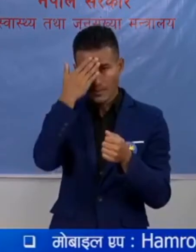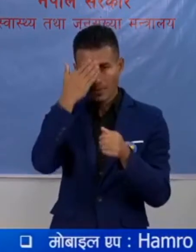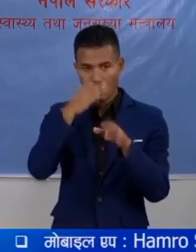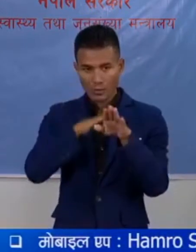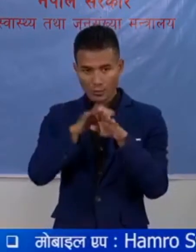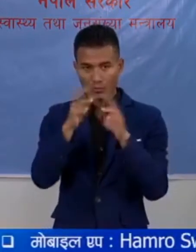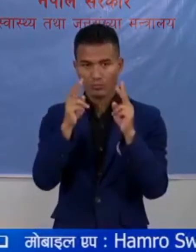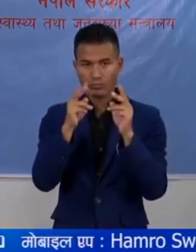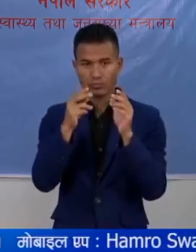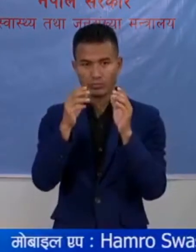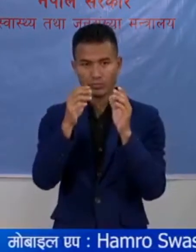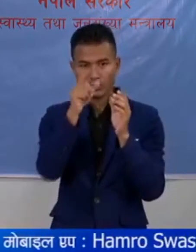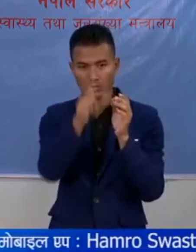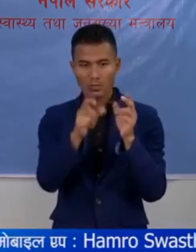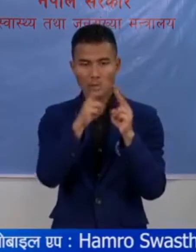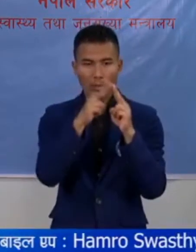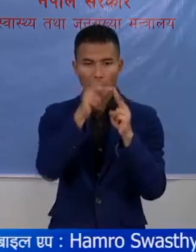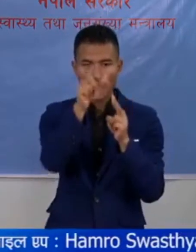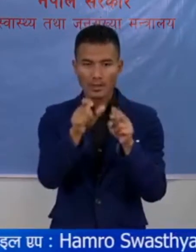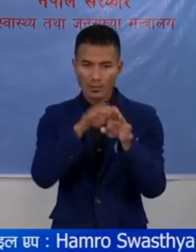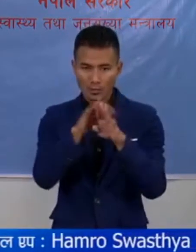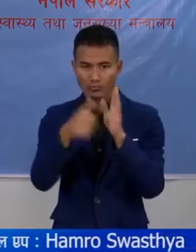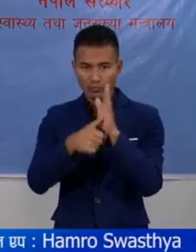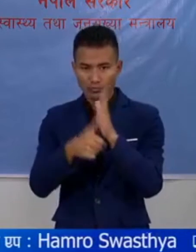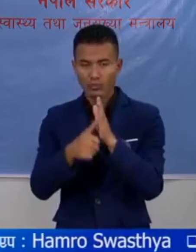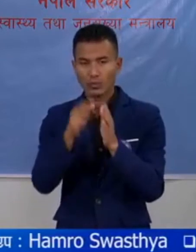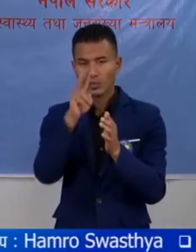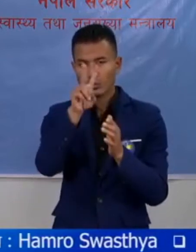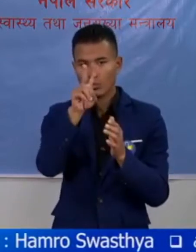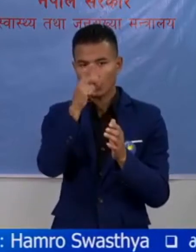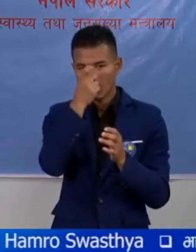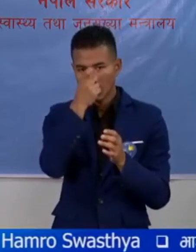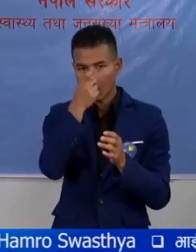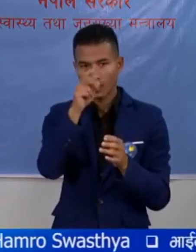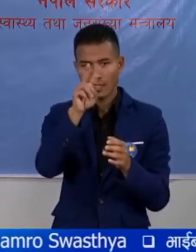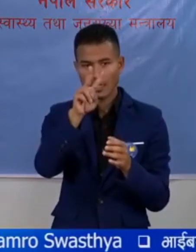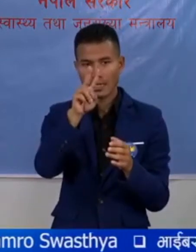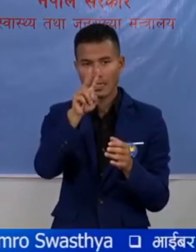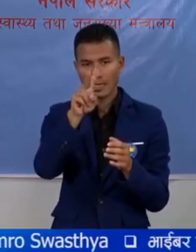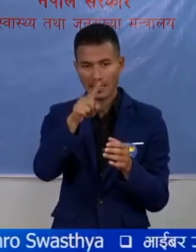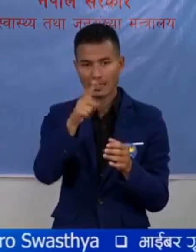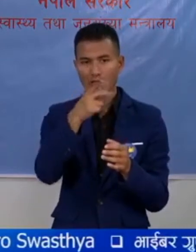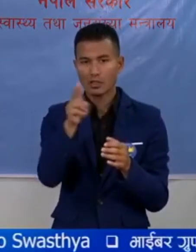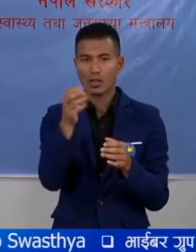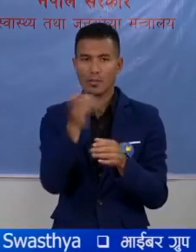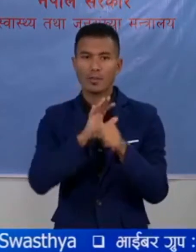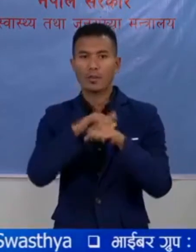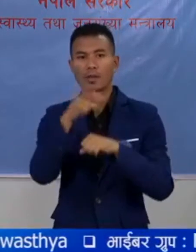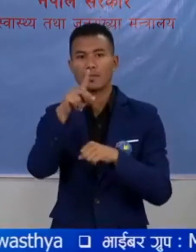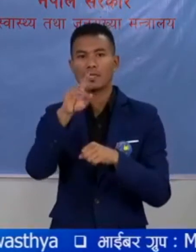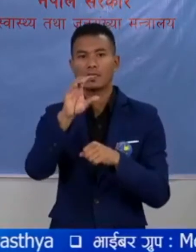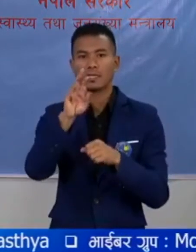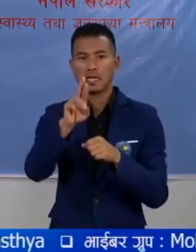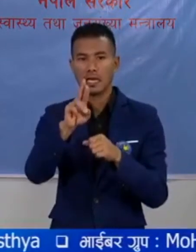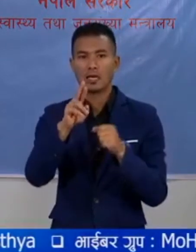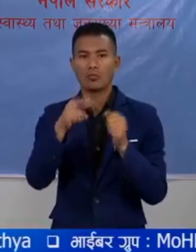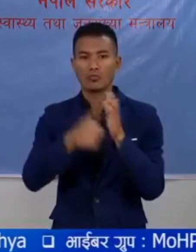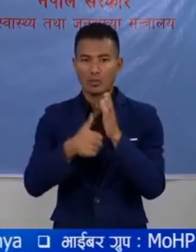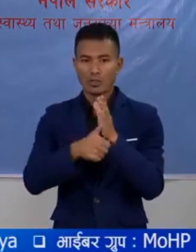धरुको कंट्याक्ट ट्रेशिंग गरने क्रम्मा हाल सम्मा दुईसे एककाईस जाना बंदा बढ़ी को PCR परिक्षेन को